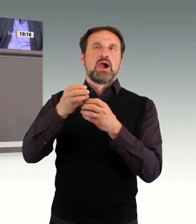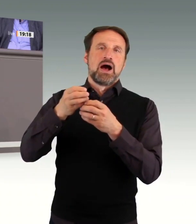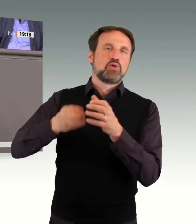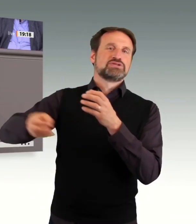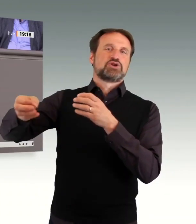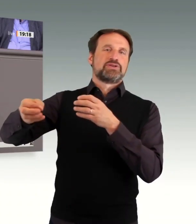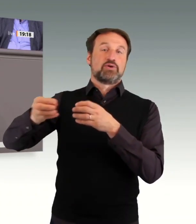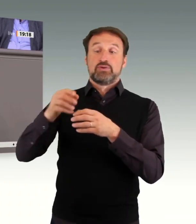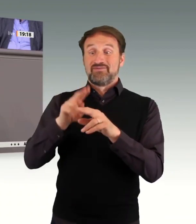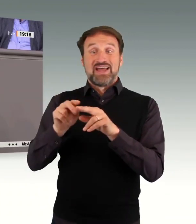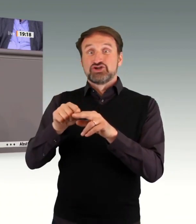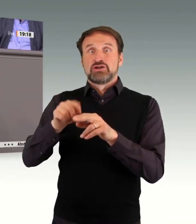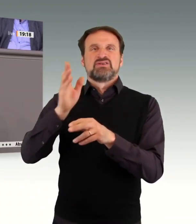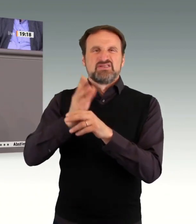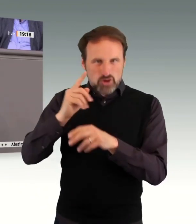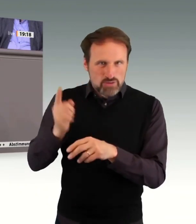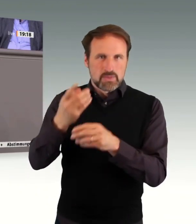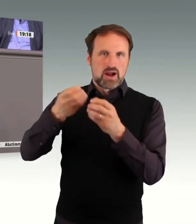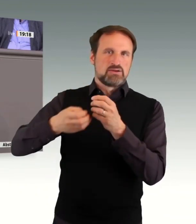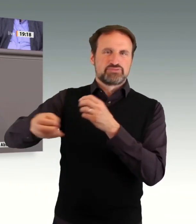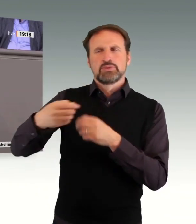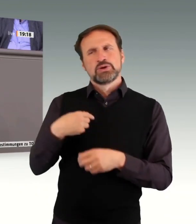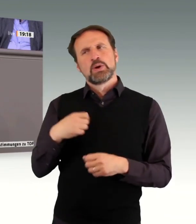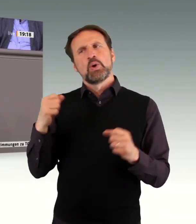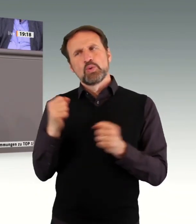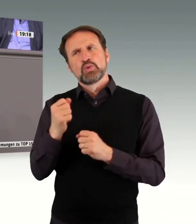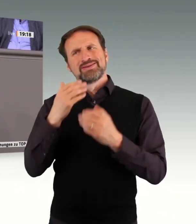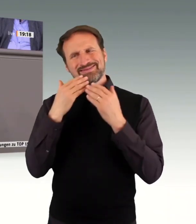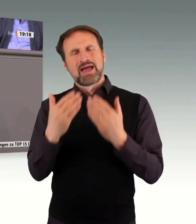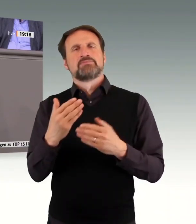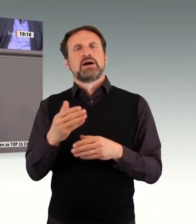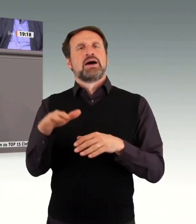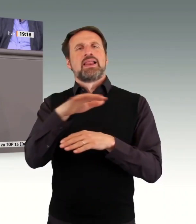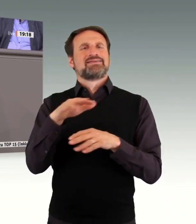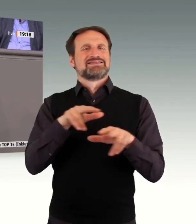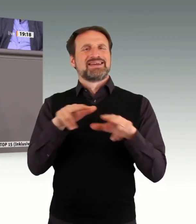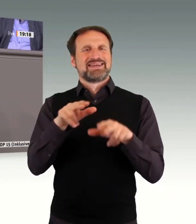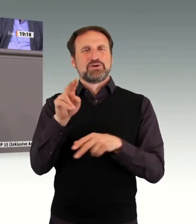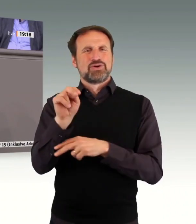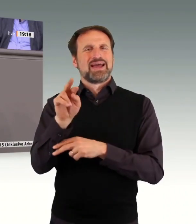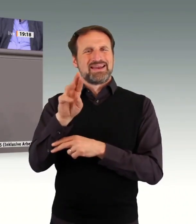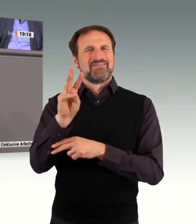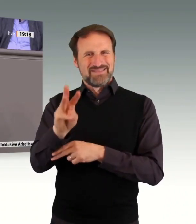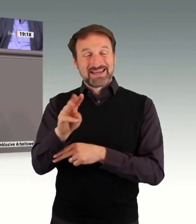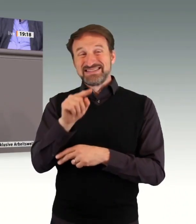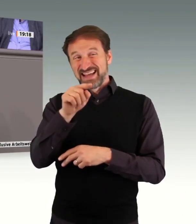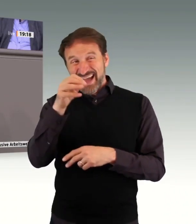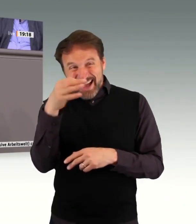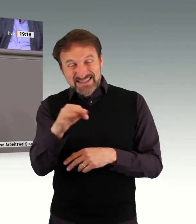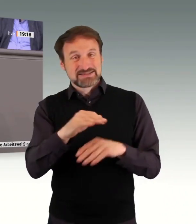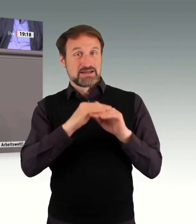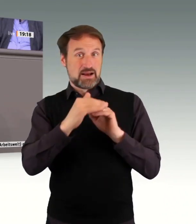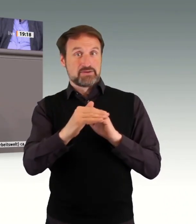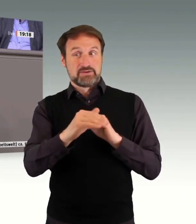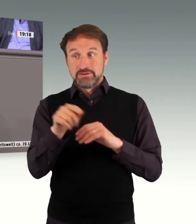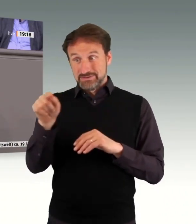ich bin an dieser Stelle der Landesregierung Nordrhein-Westfalen sehr dankbar, dass sie das einzige Land ist, wo diese Menschen das Recht haben,